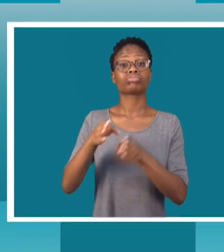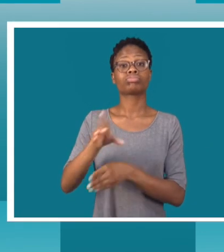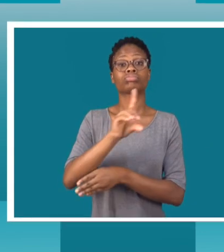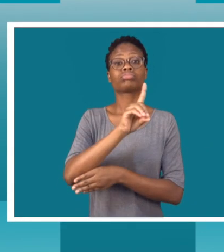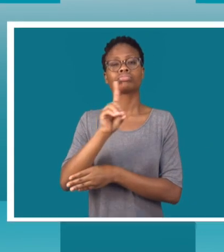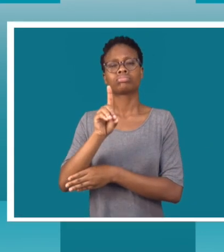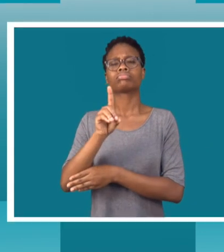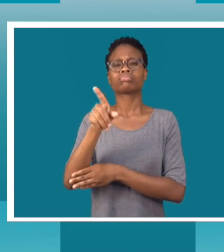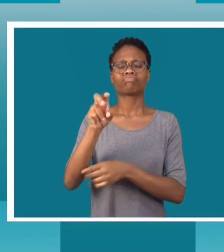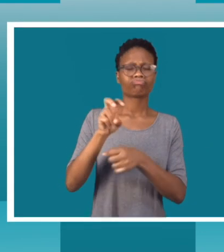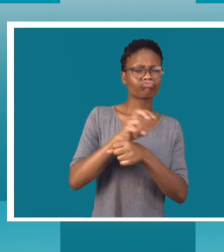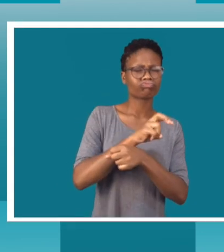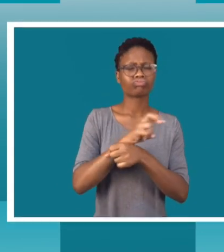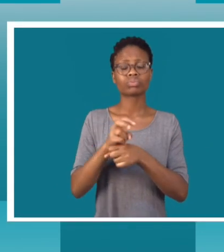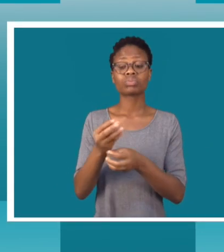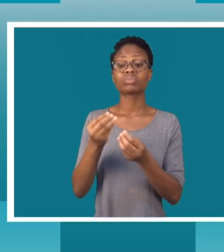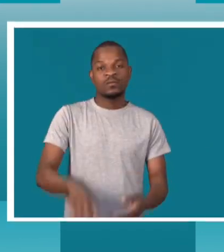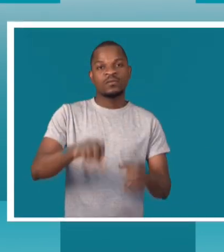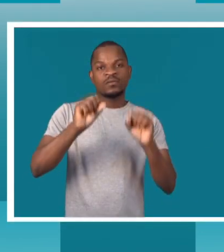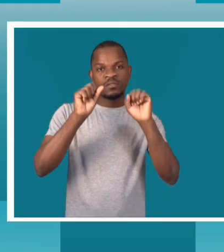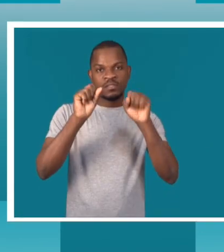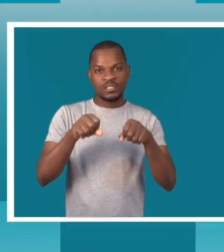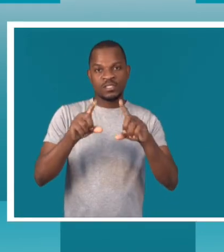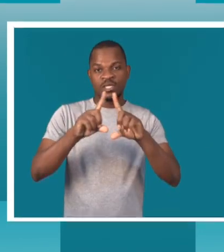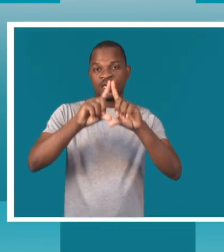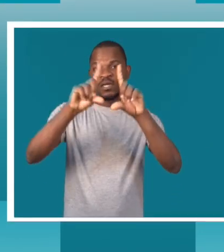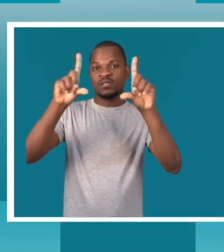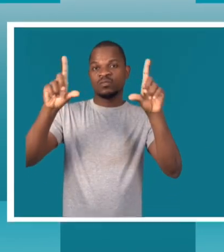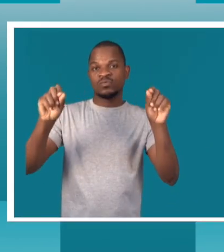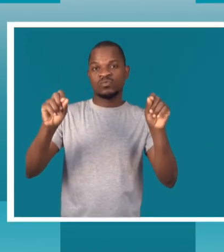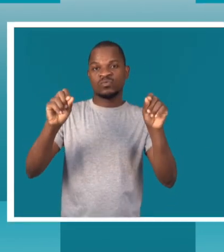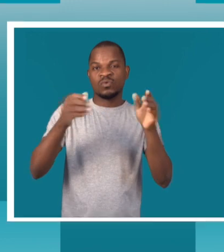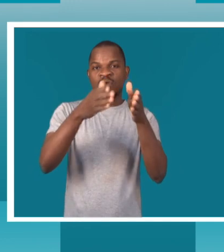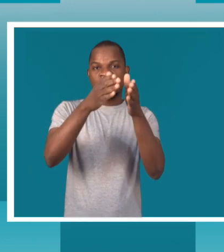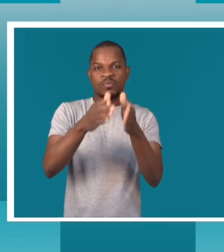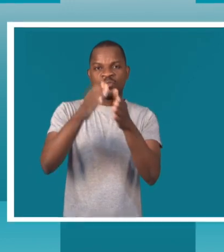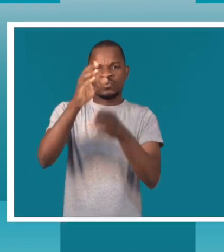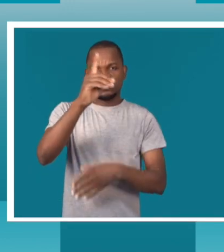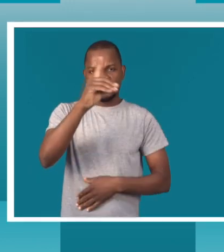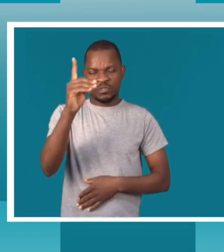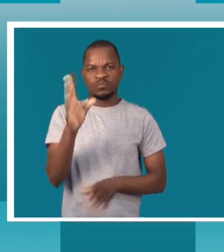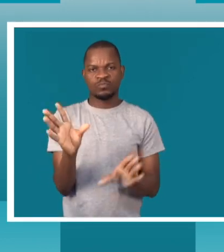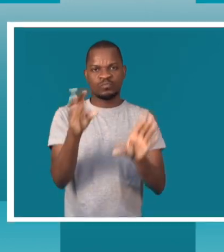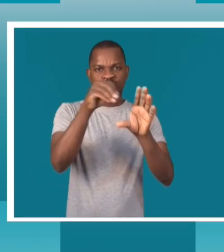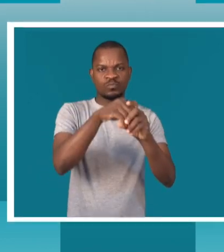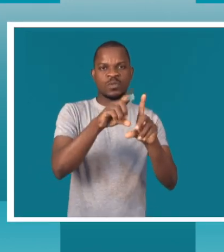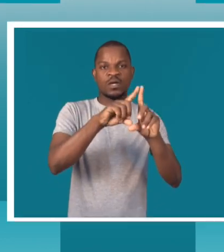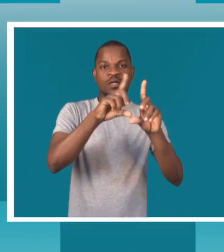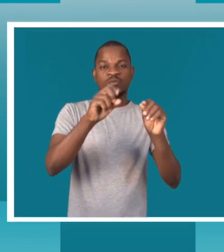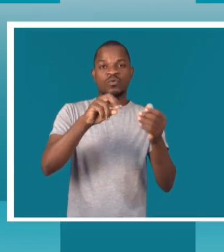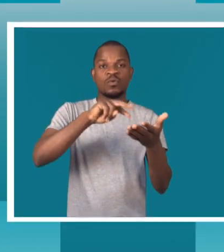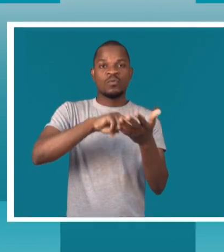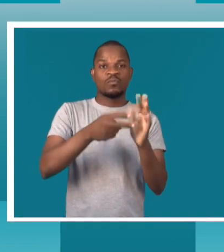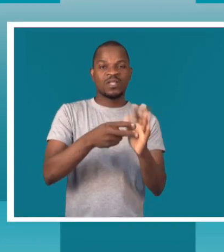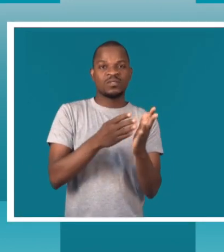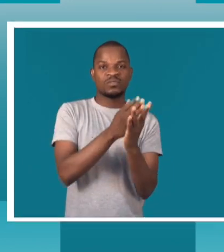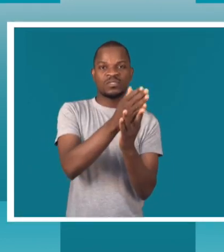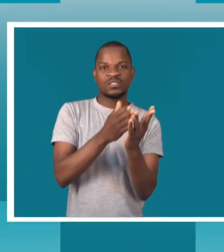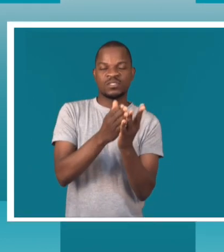com deficiência está acotelada? De facto, a deficiência está vinculada dentro do plano estratégico número